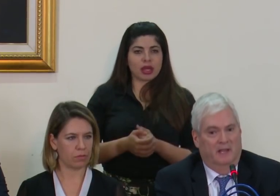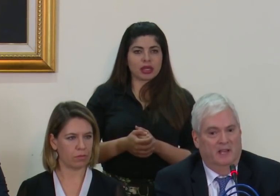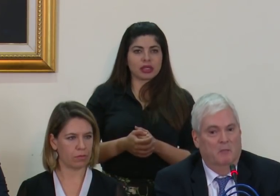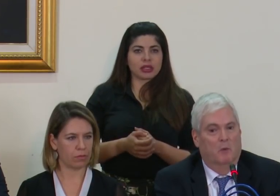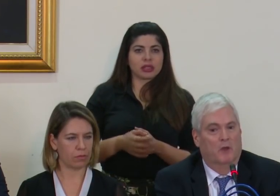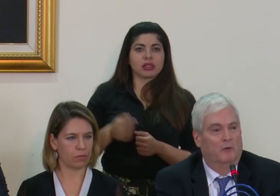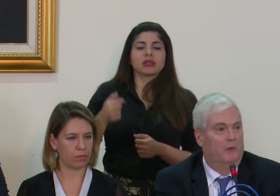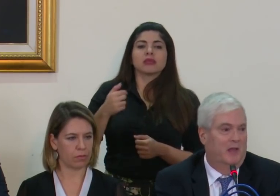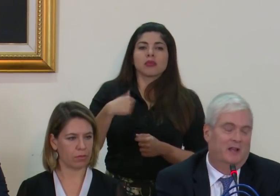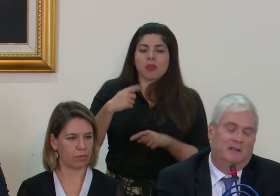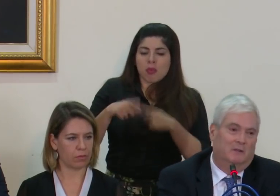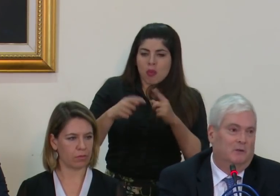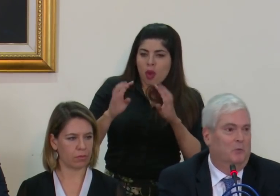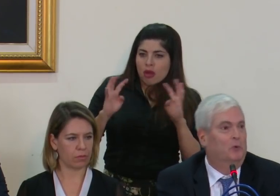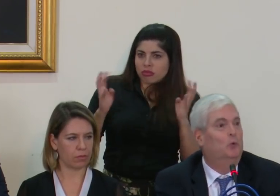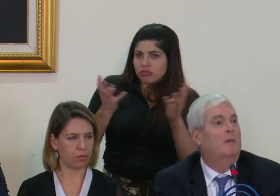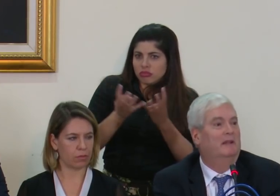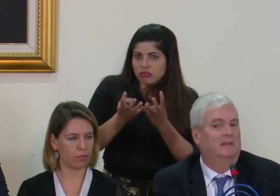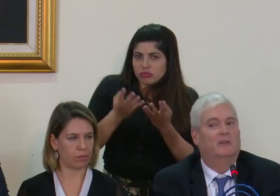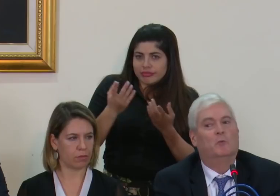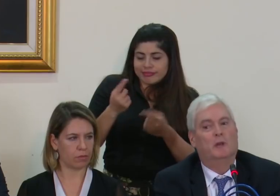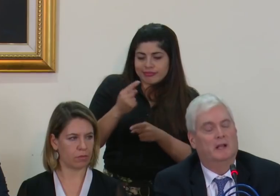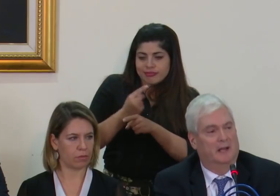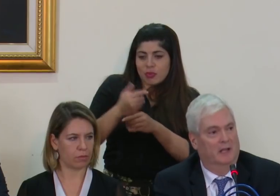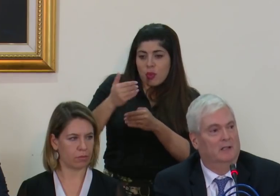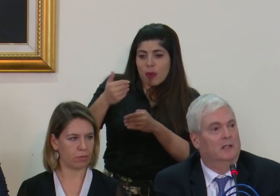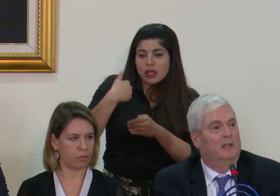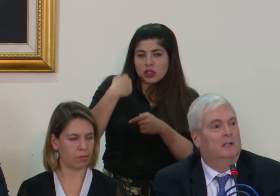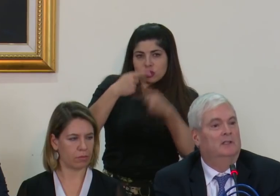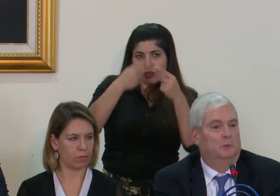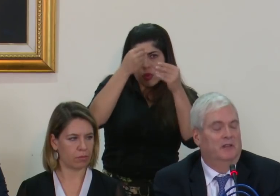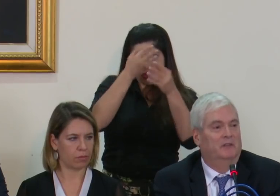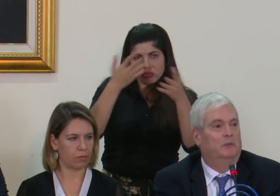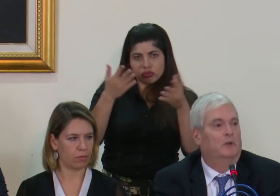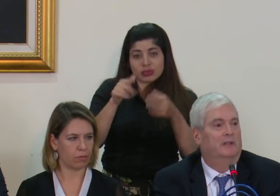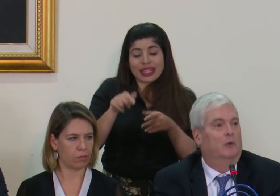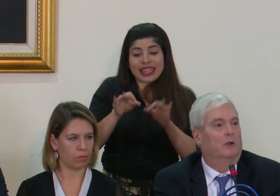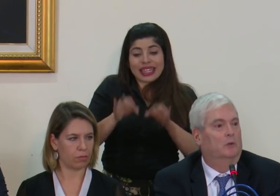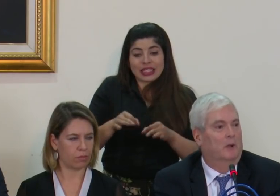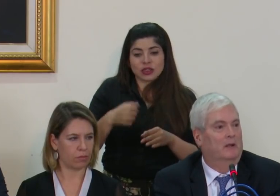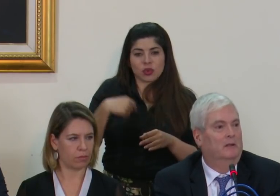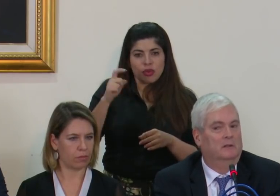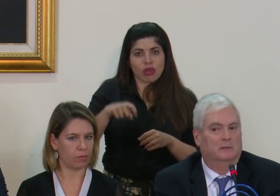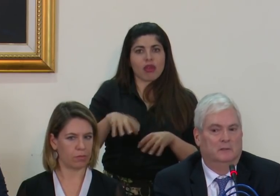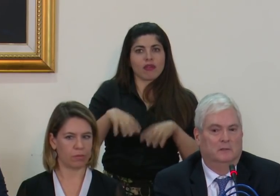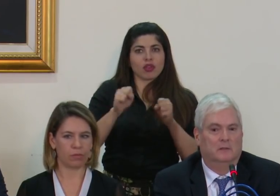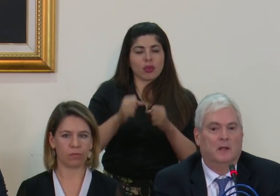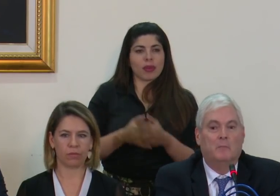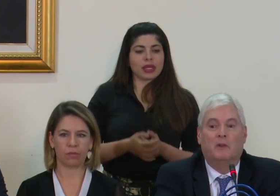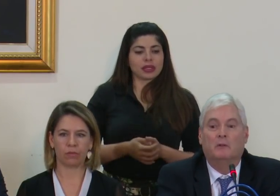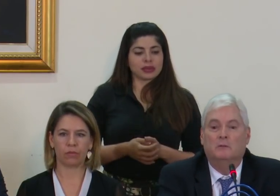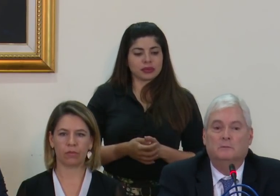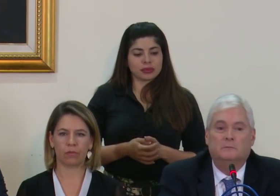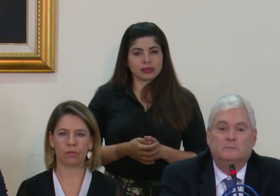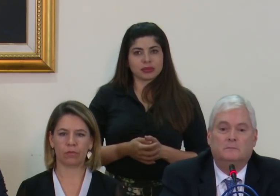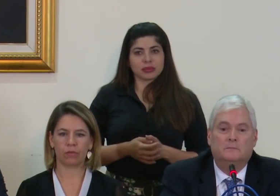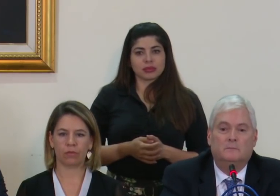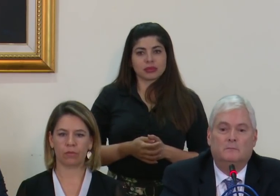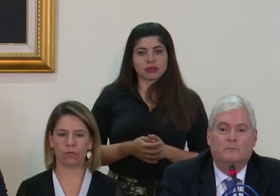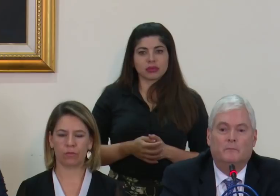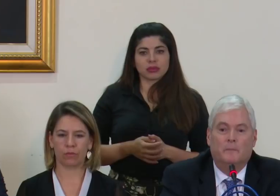¿De quiénes me voy a rodear? Y oportunamente se comunicará. Es una decisión que tengo que tomar. ¿Perdón?